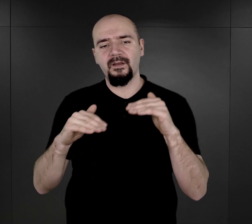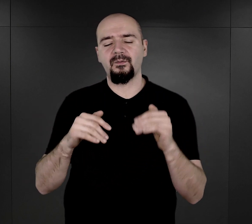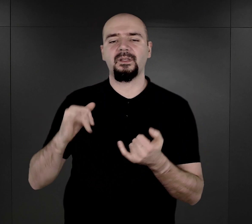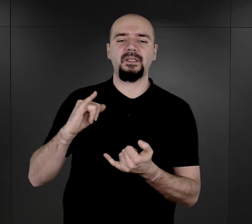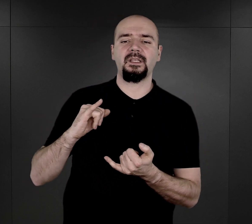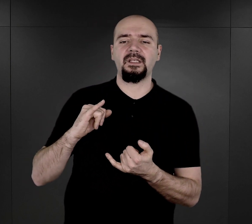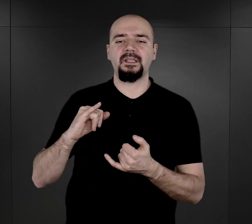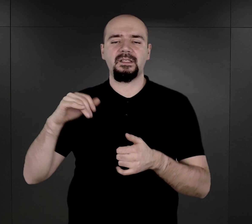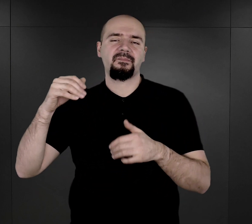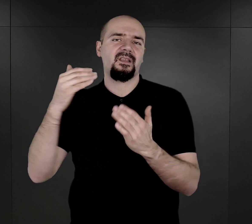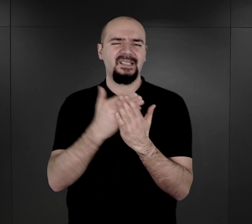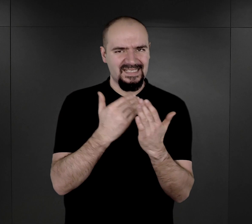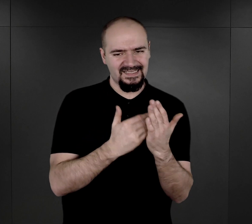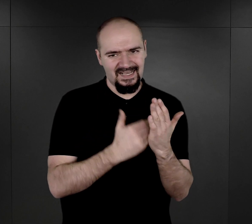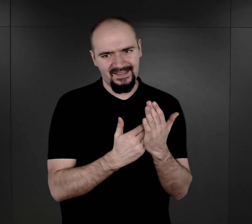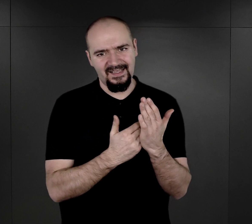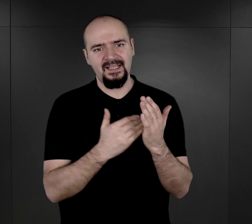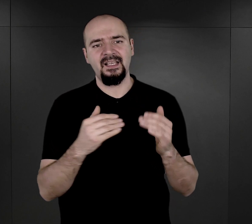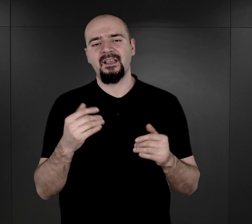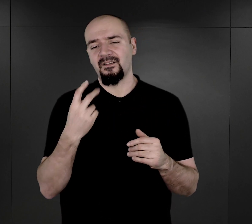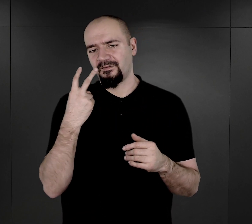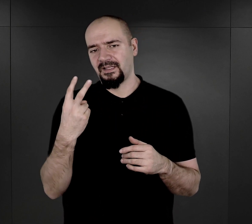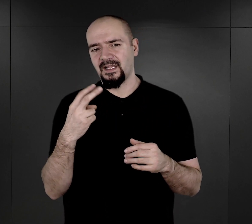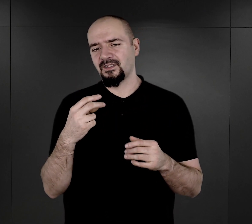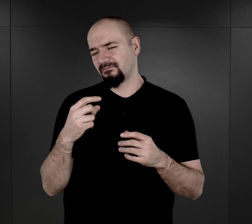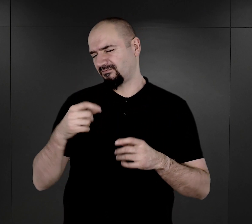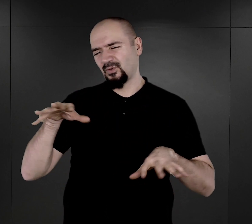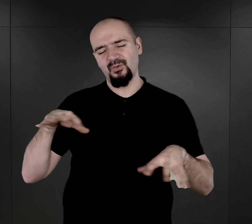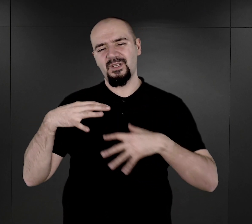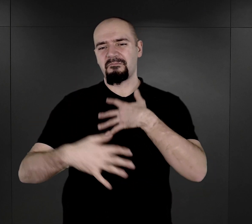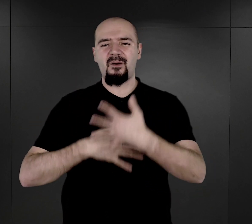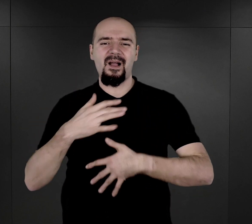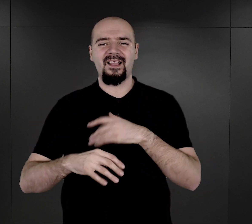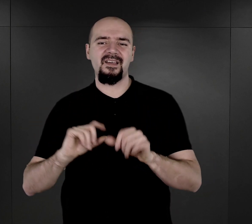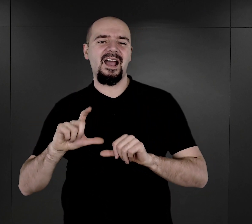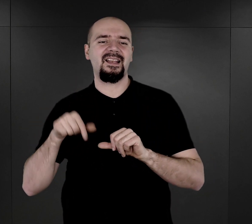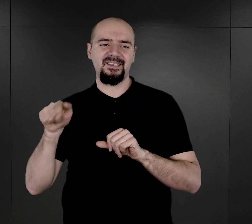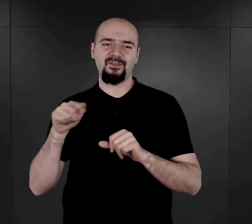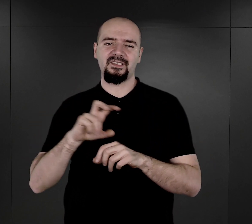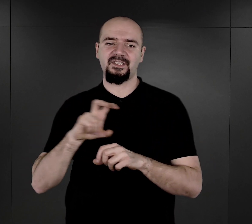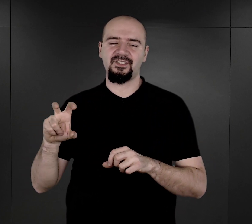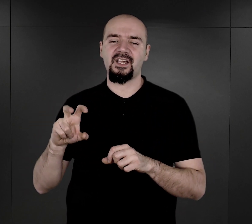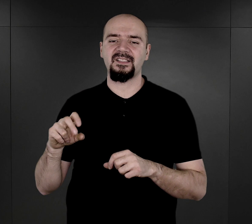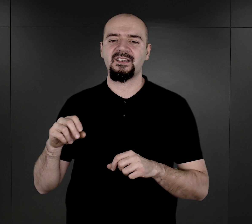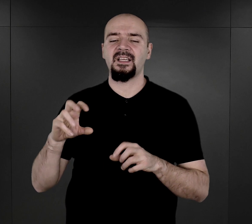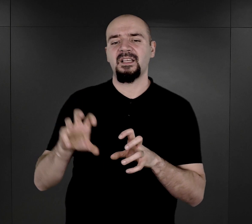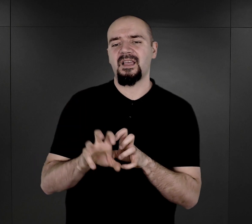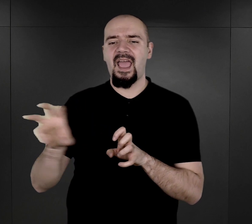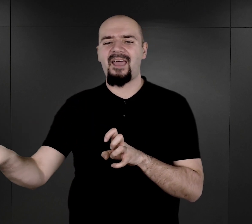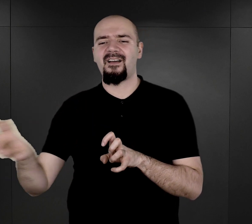jakąś taką zasadę, widać spory chaos, ale jest to też ten czas ewakuacji, likwidacji obozu